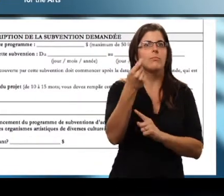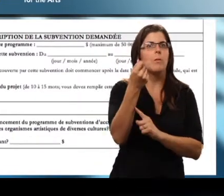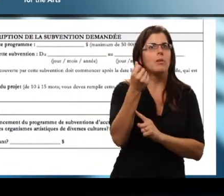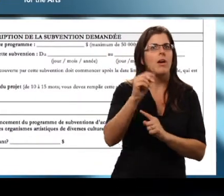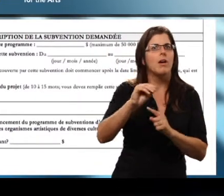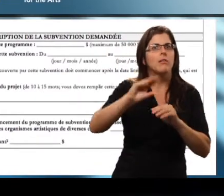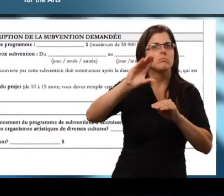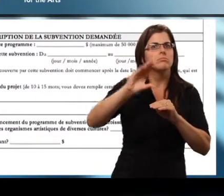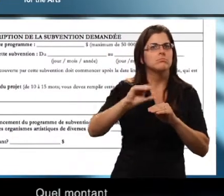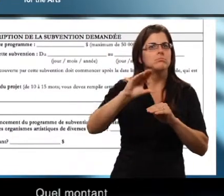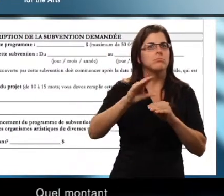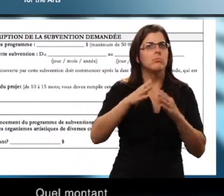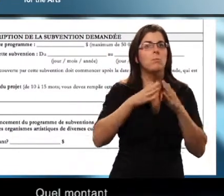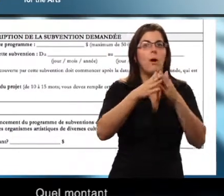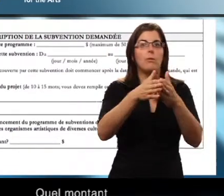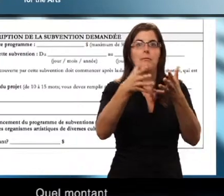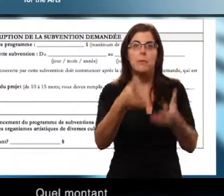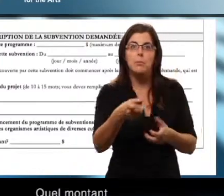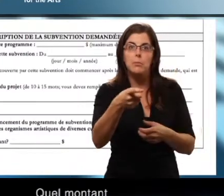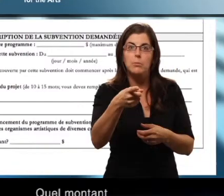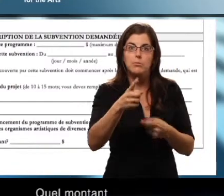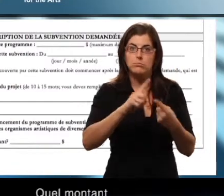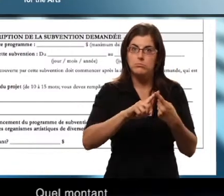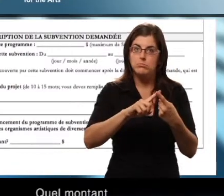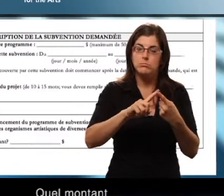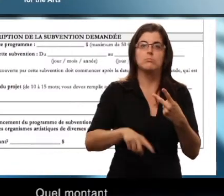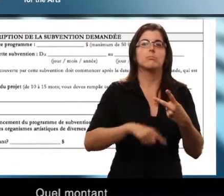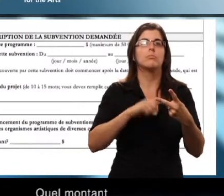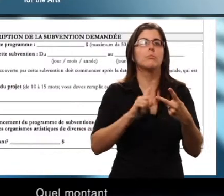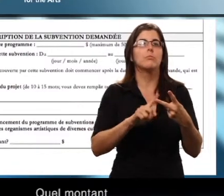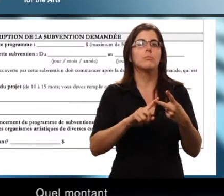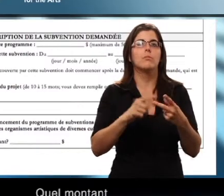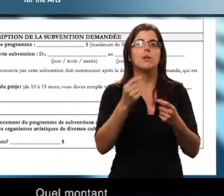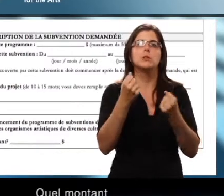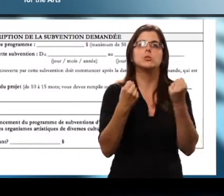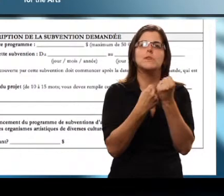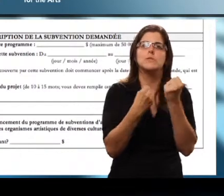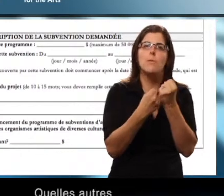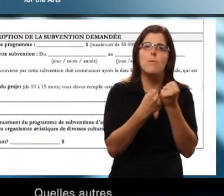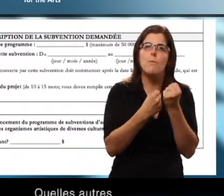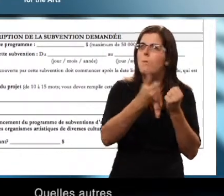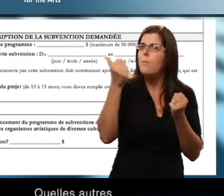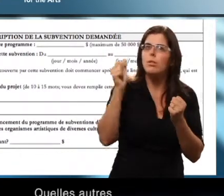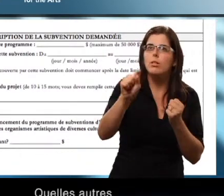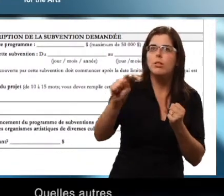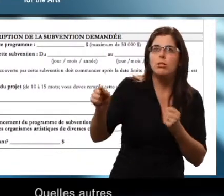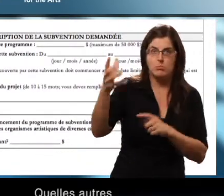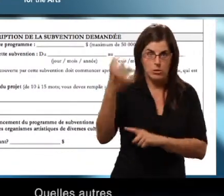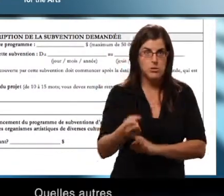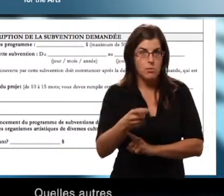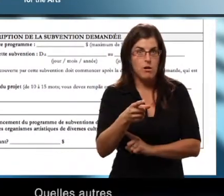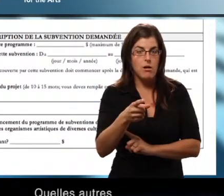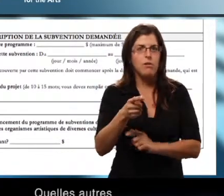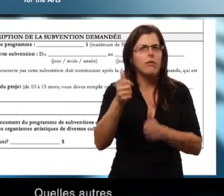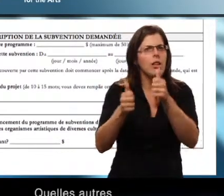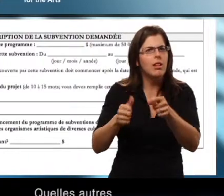Quel montant demandez-vous ? Quelles autres subventions recevez-vous ?